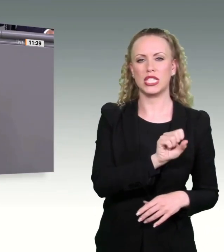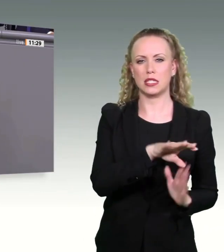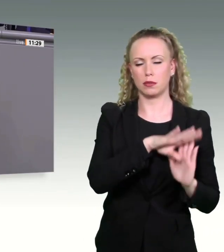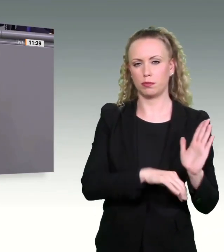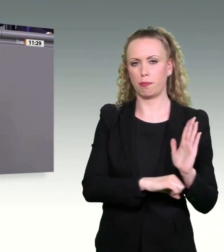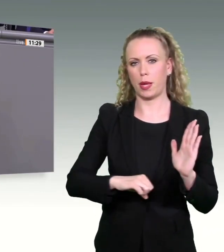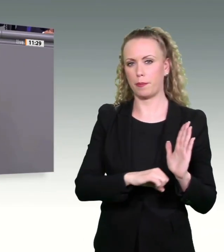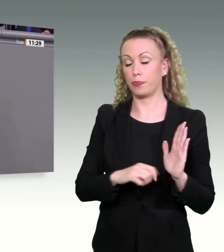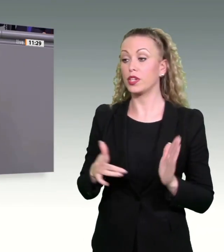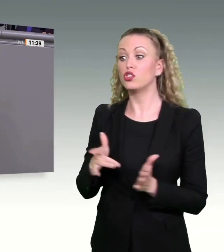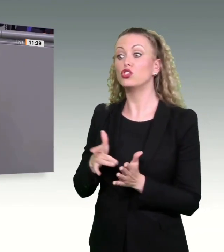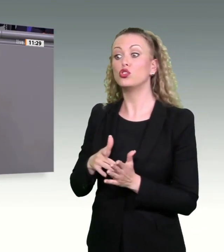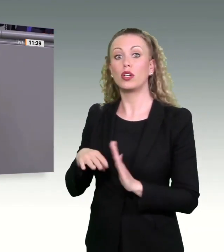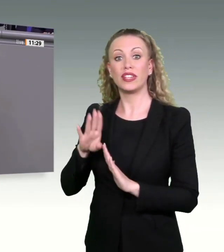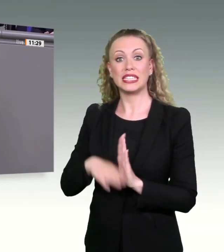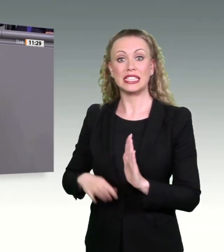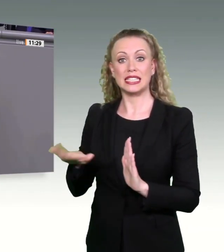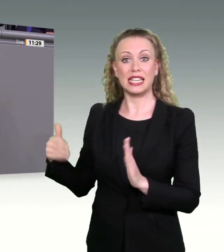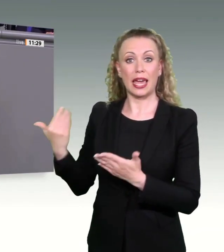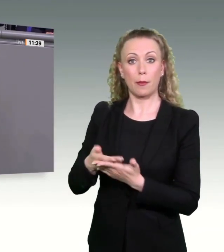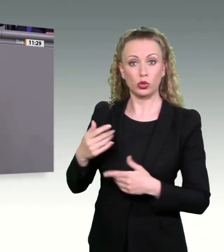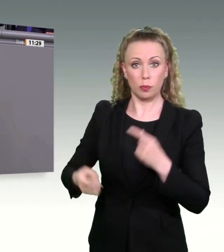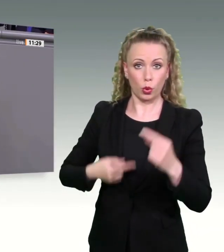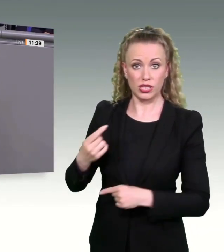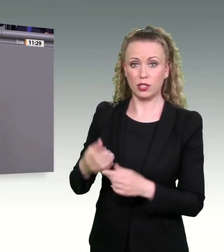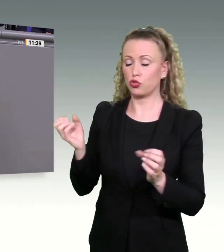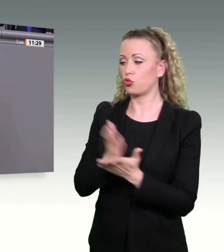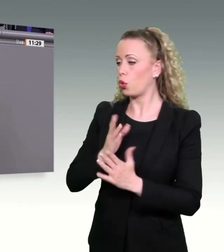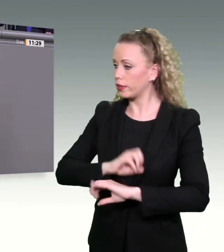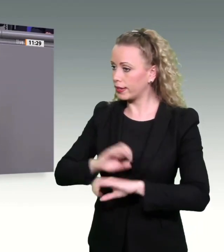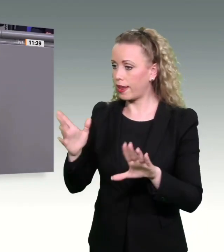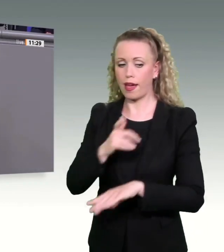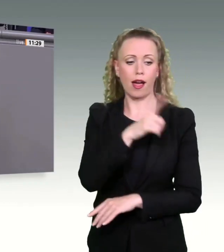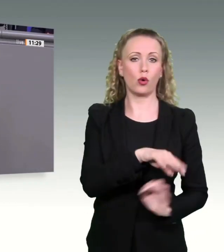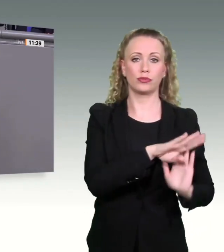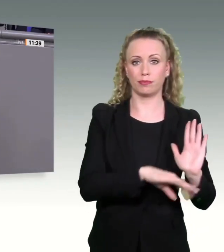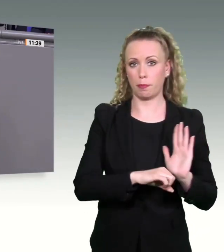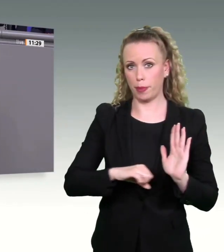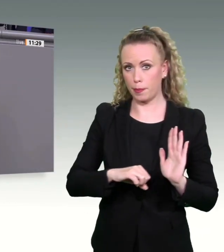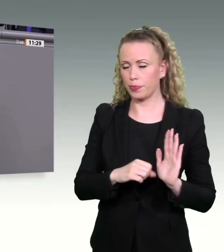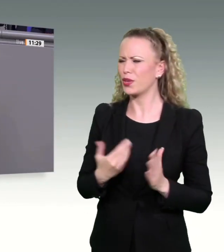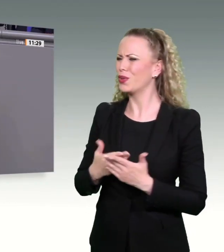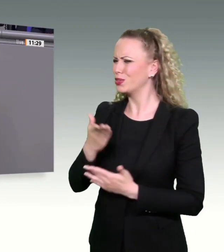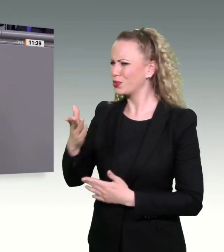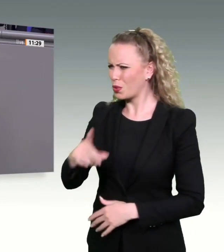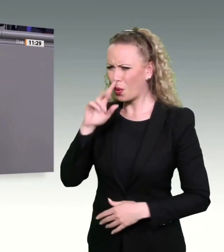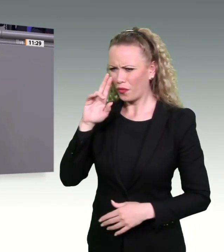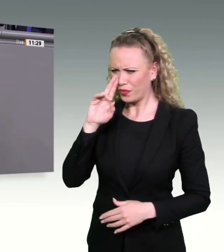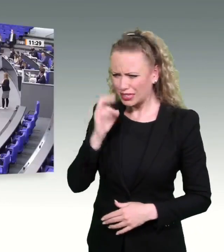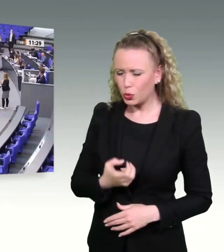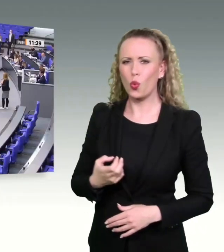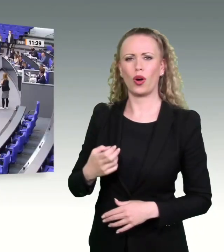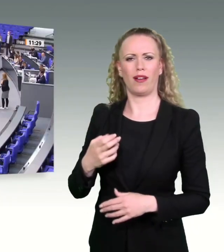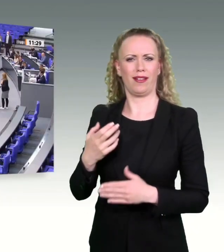Gesetzgebungsprozesses so gut wie klar. Und das ist auch ein Versuch, um Maßnahmen durchzudrücken, wie die Weser